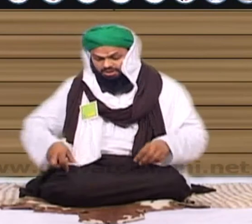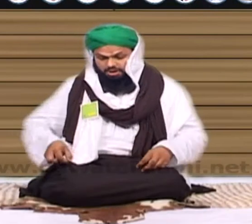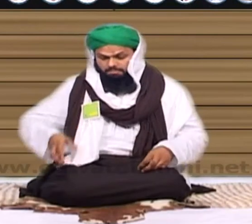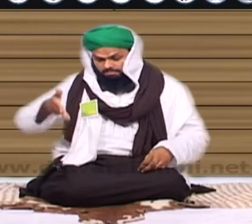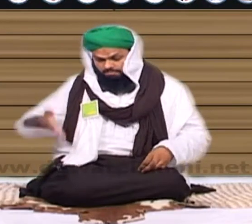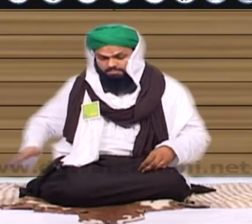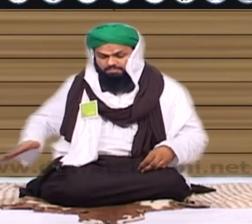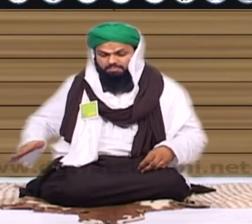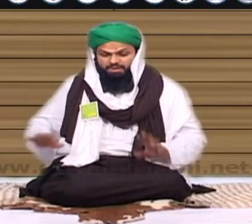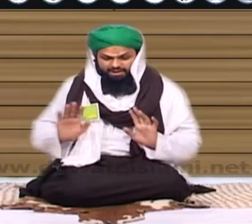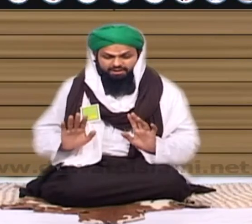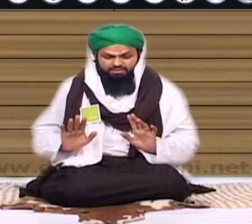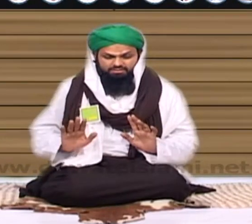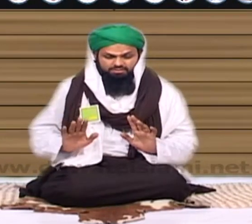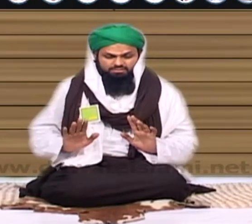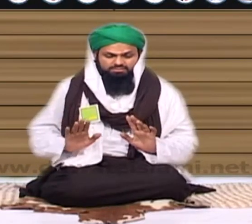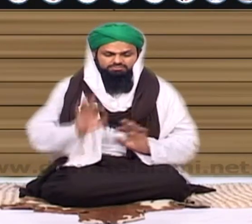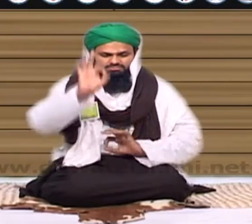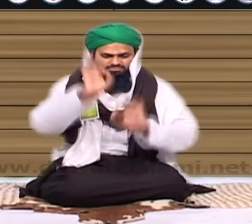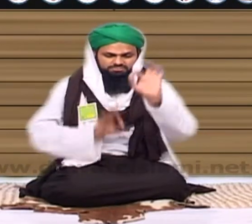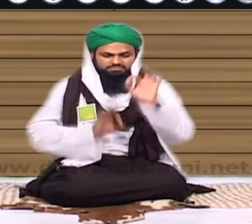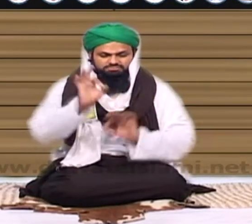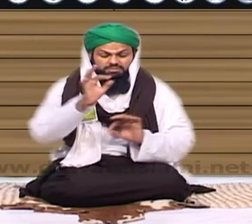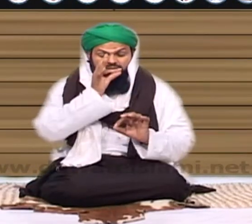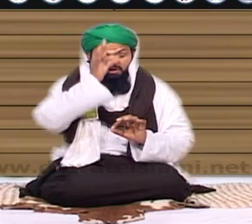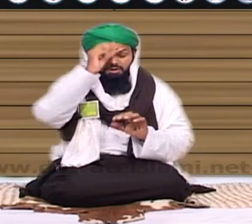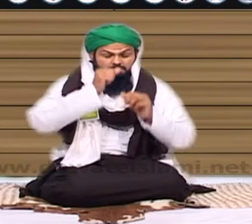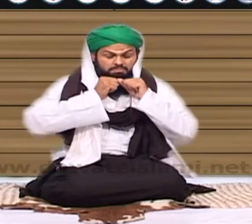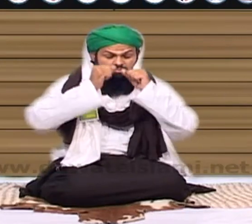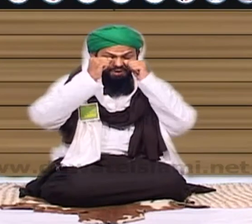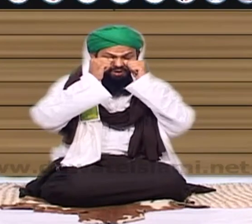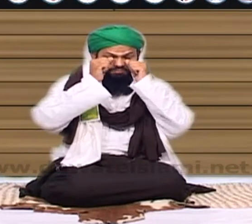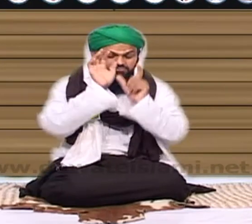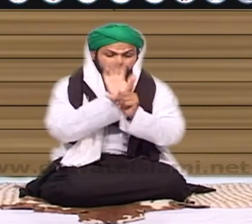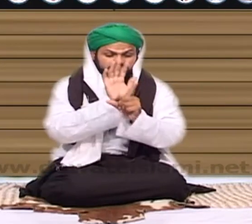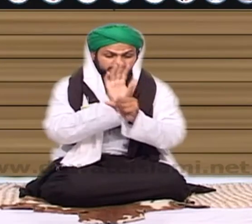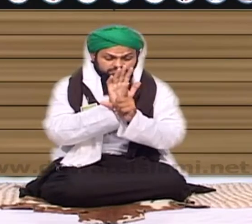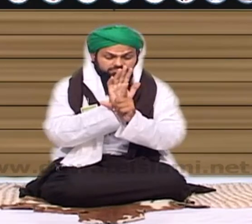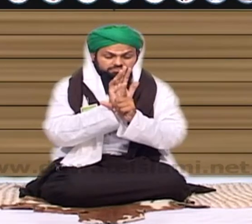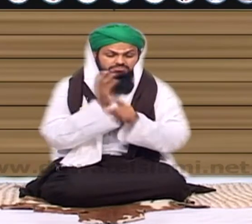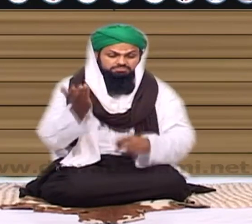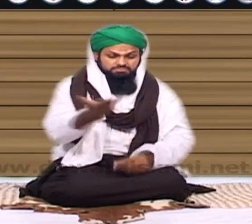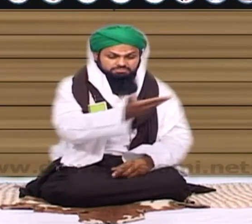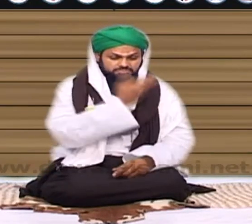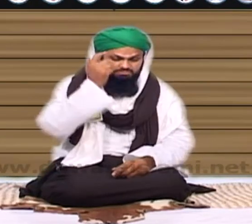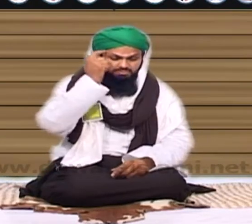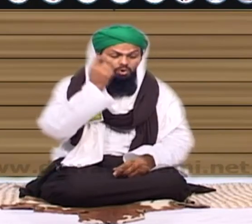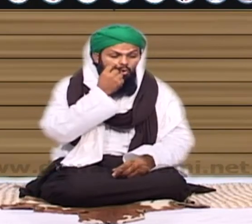پاجامہ شلوہ تہبن ان کے بارے میں یہ لمحے تکریہ آج لوگوں سے